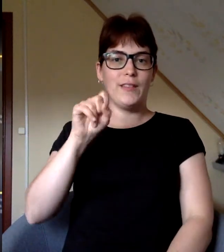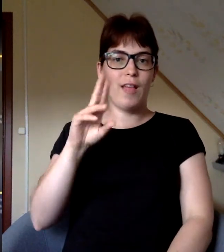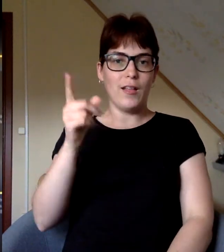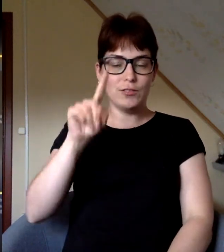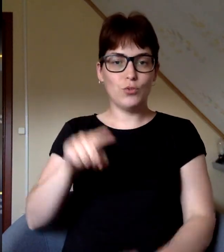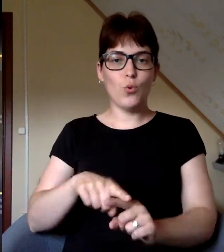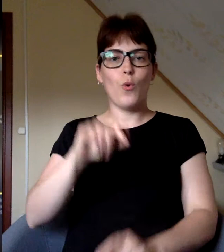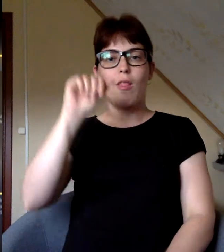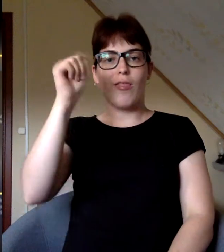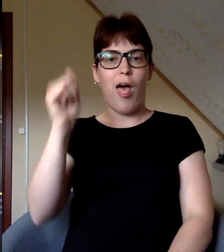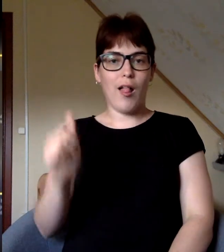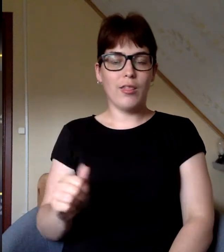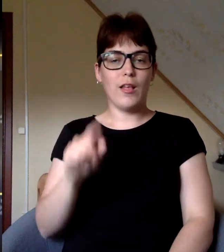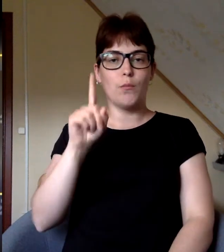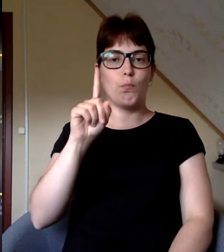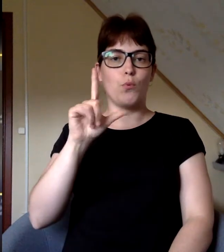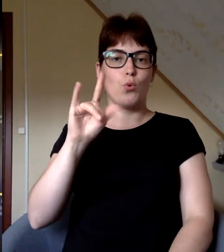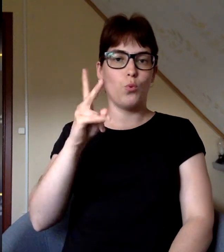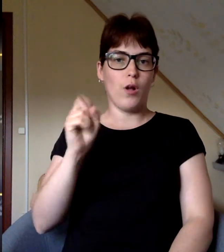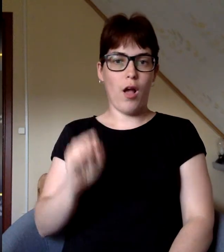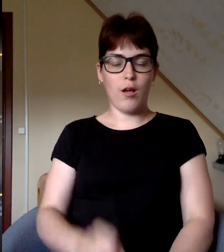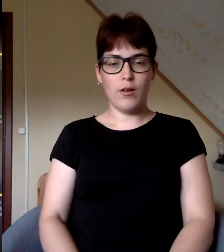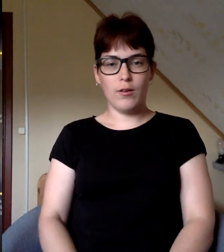Vitāns, tevnieks Matīs Pluka.